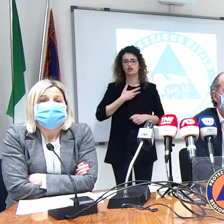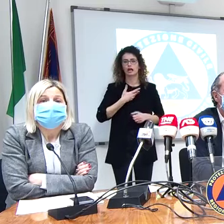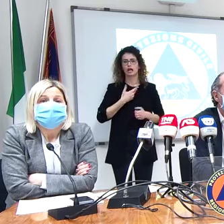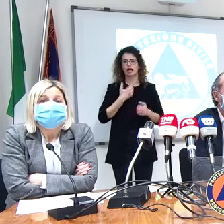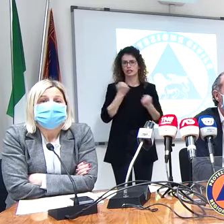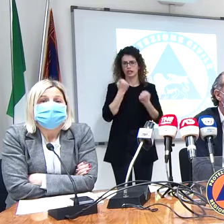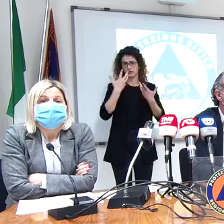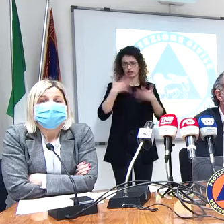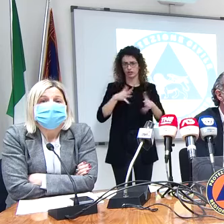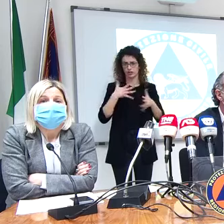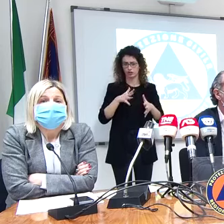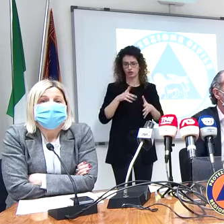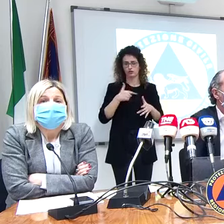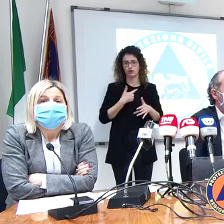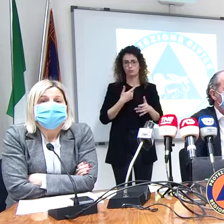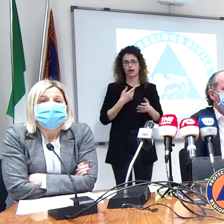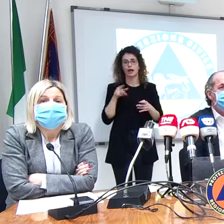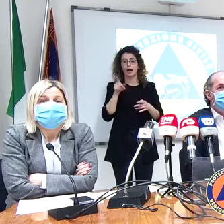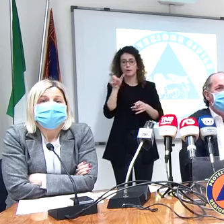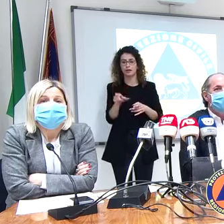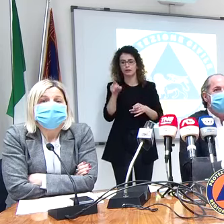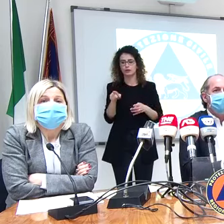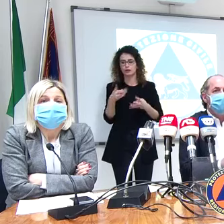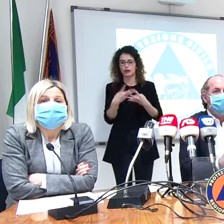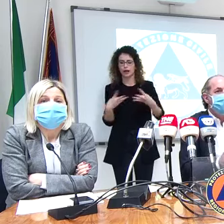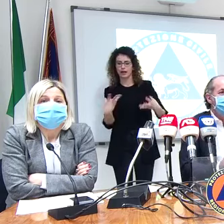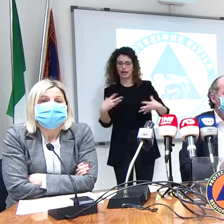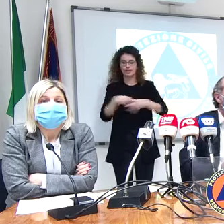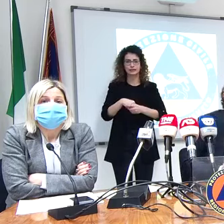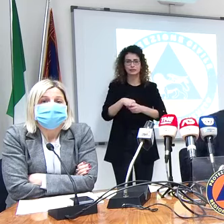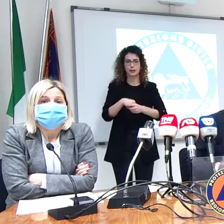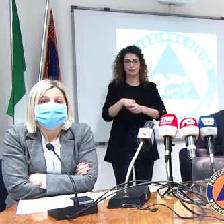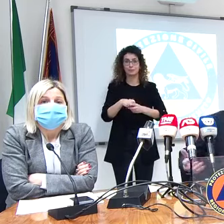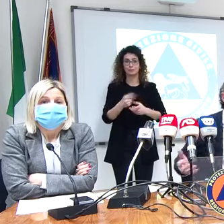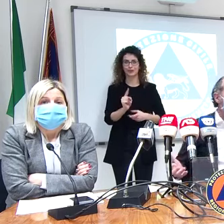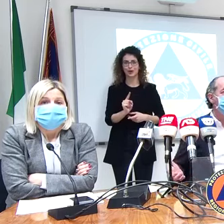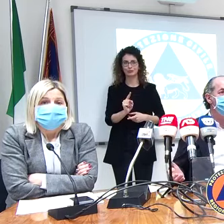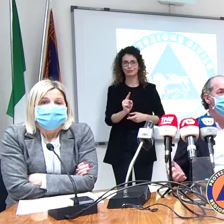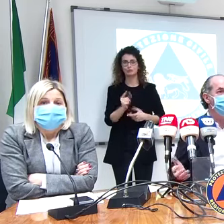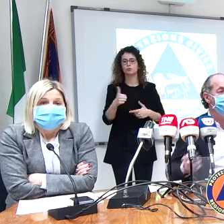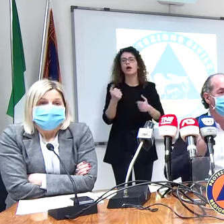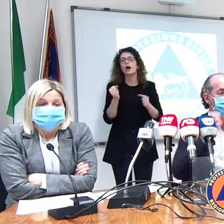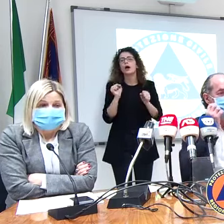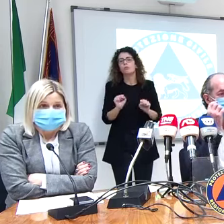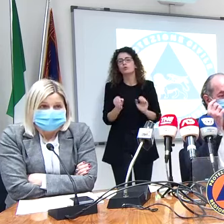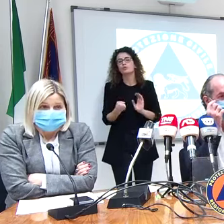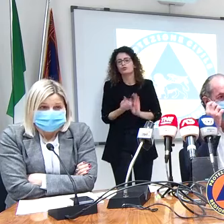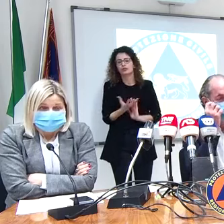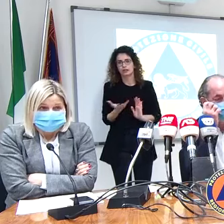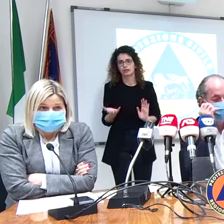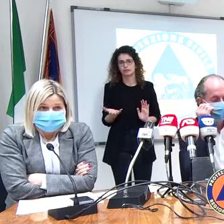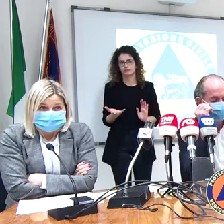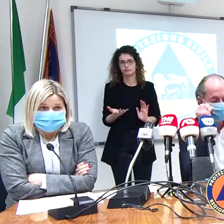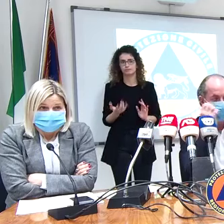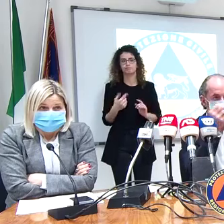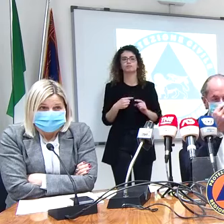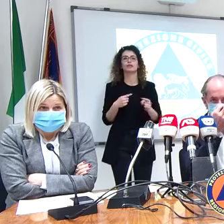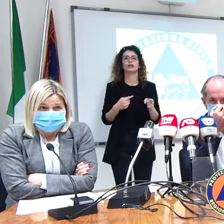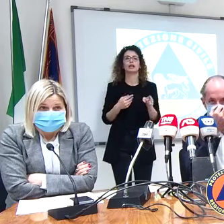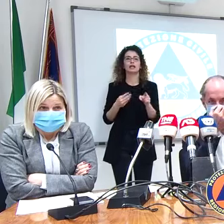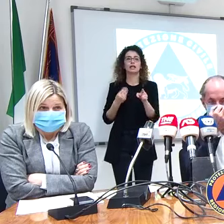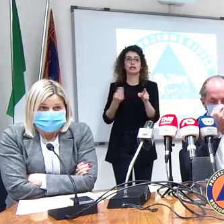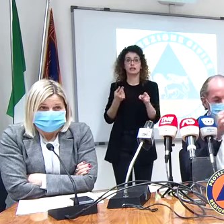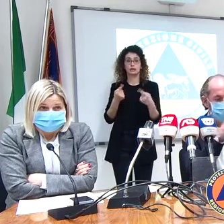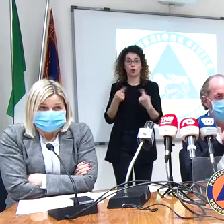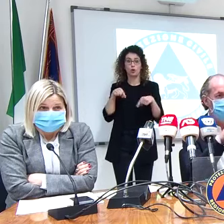però lui era uscito dalla maglia non è stato intercettato può capitare? quindi per il momento si segue la